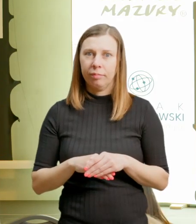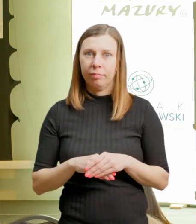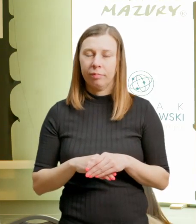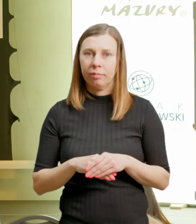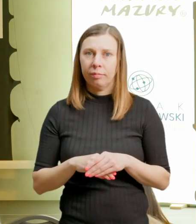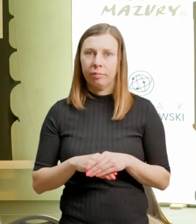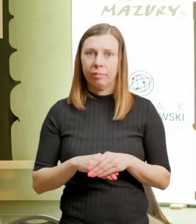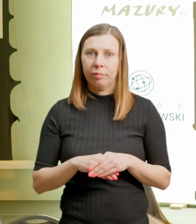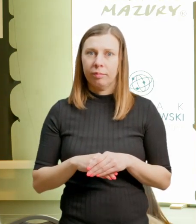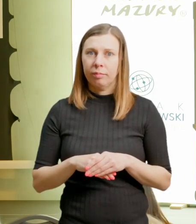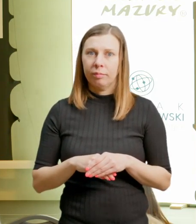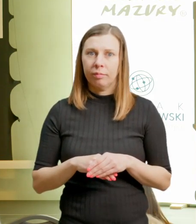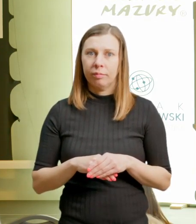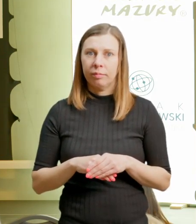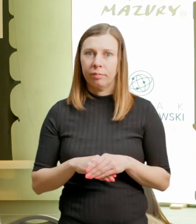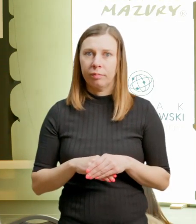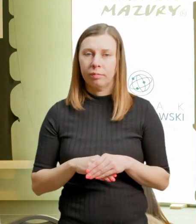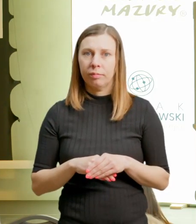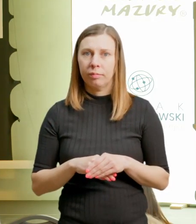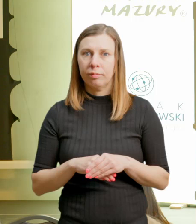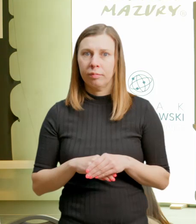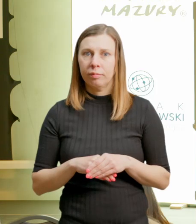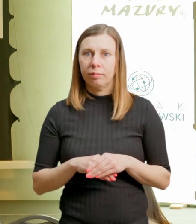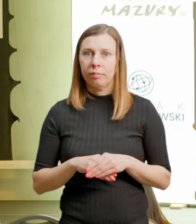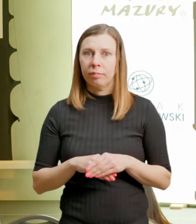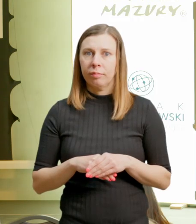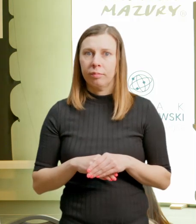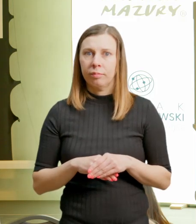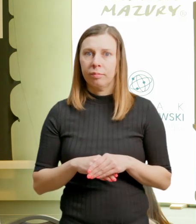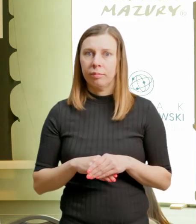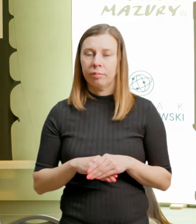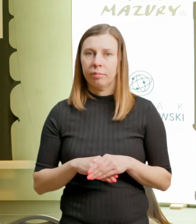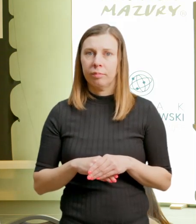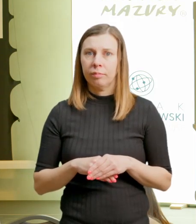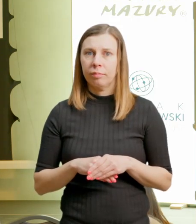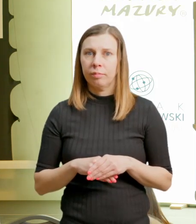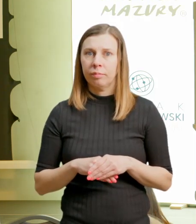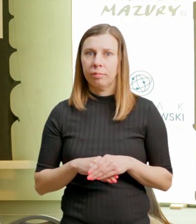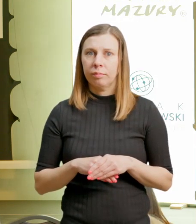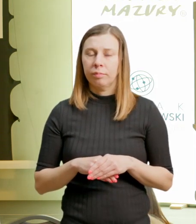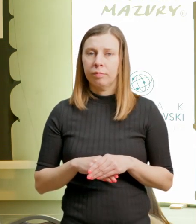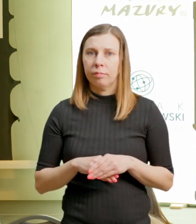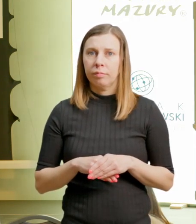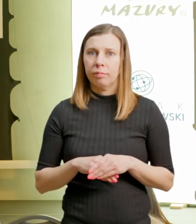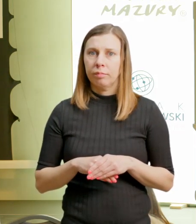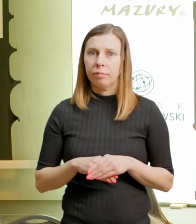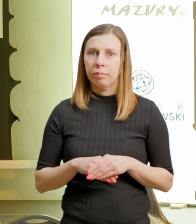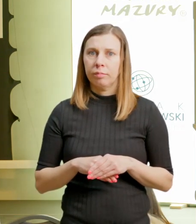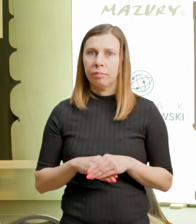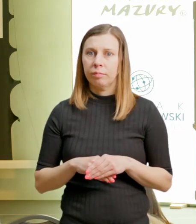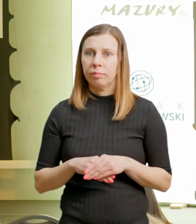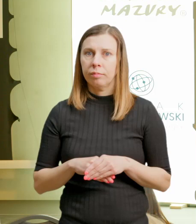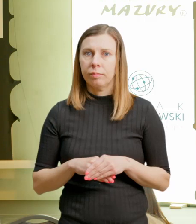że tak powiem, zaangażowania turystów w odwiedzanie tych mniejszych miast i miasteczek. Propozycje